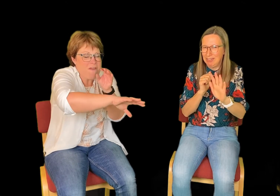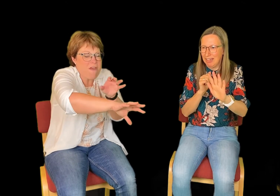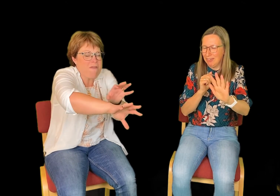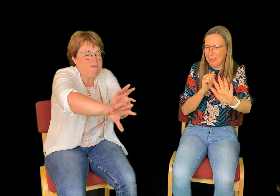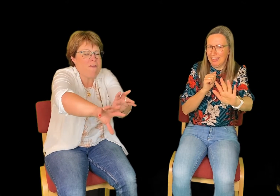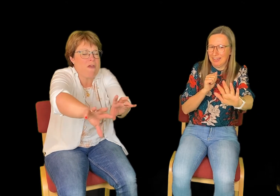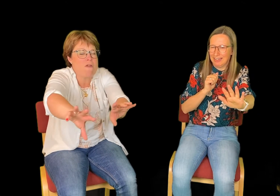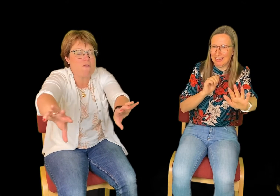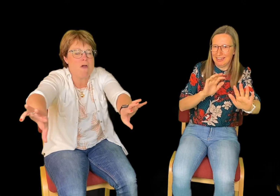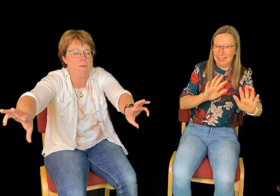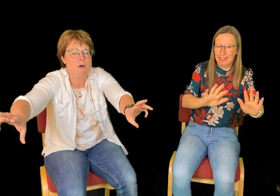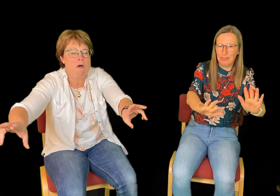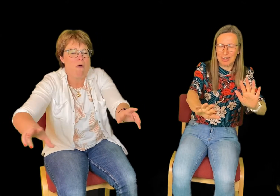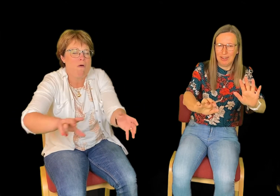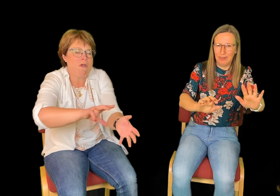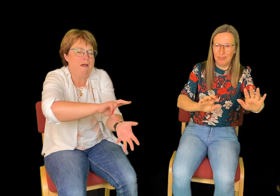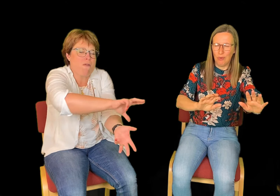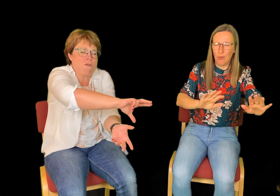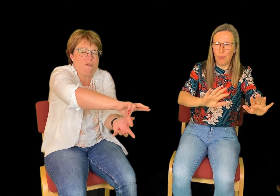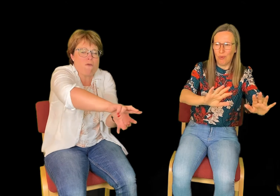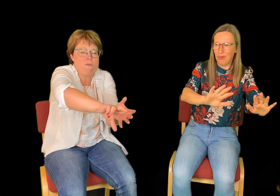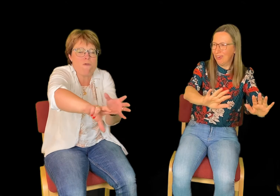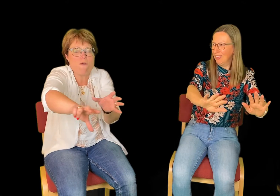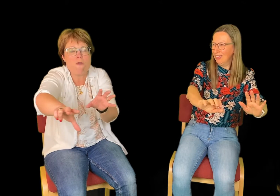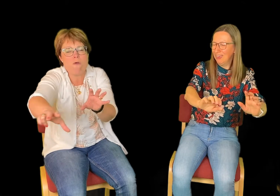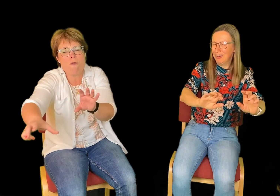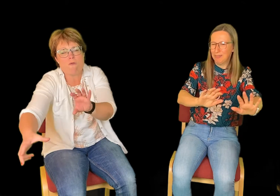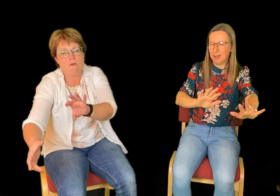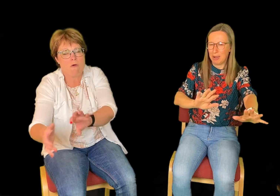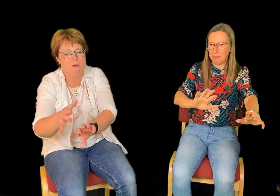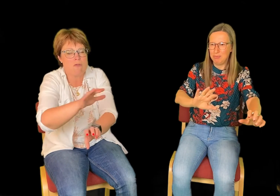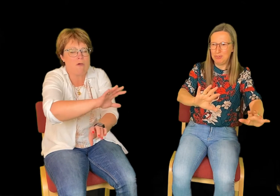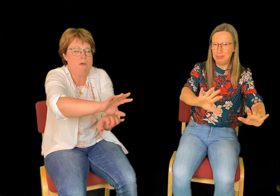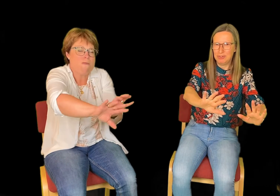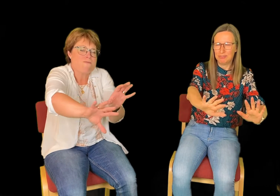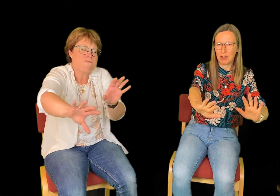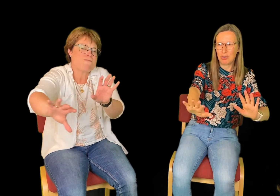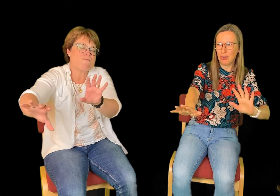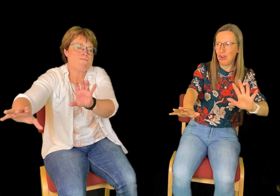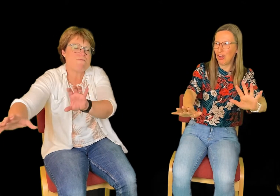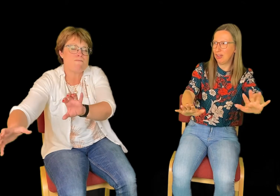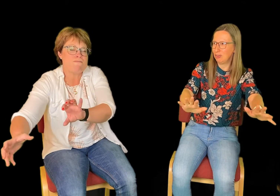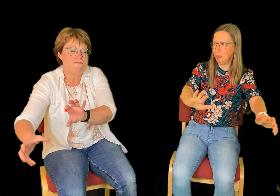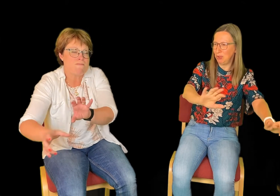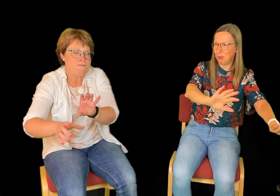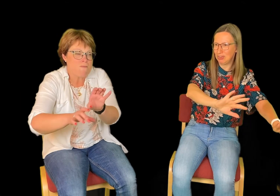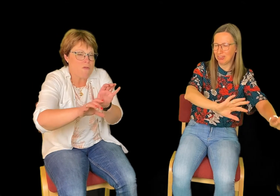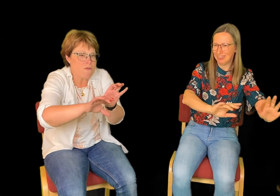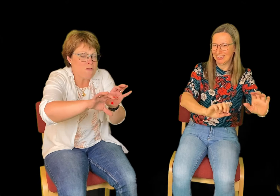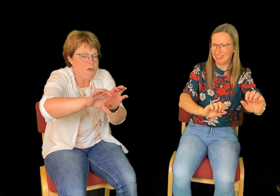känner oss då. Och det här är något som är så mjukt. Vad skönt och mjukt. Men så ser